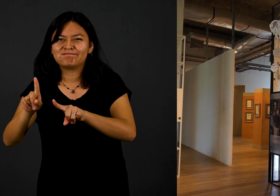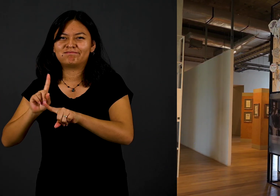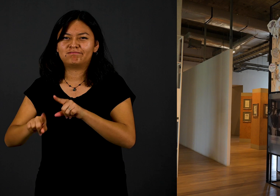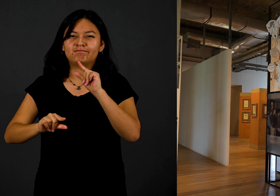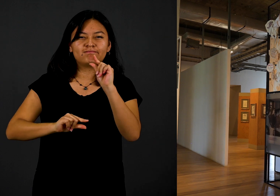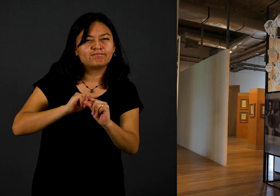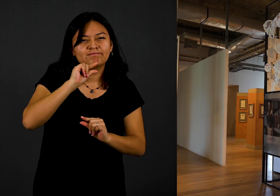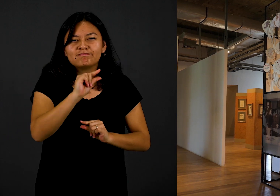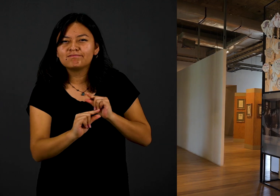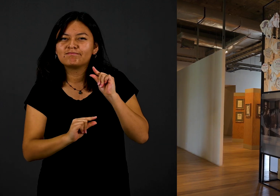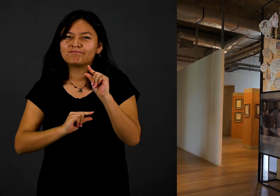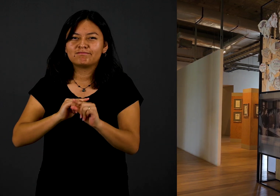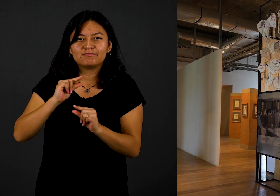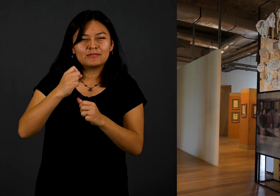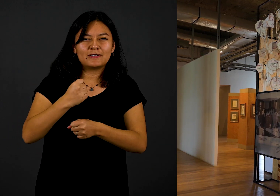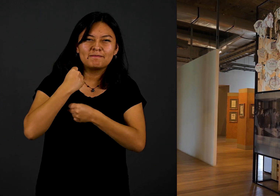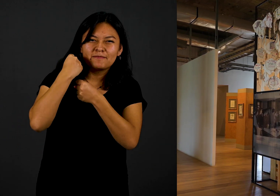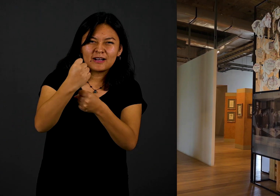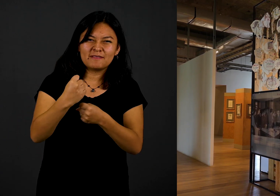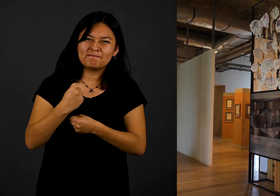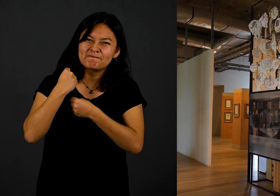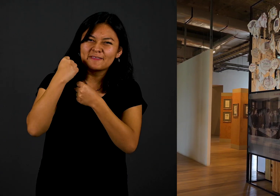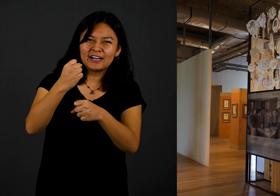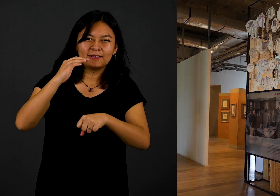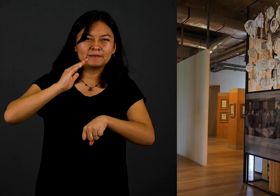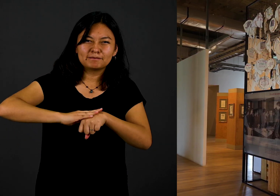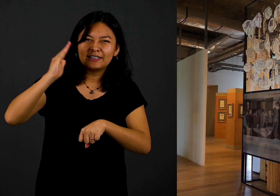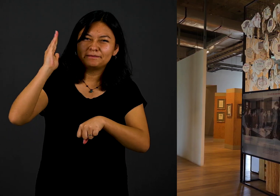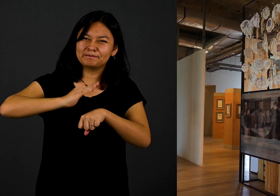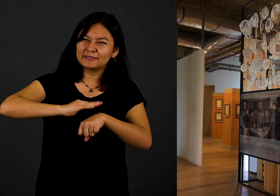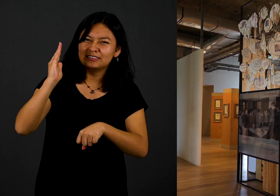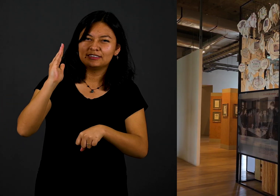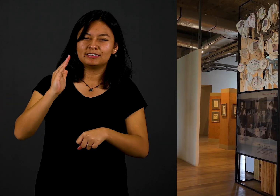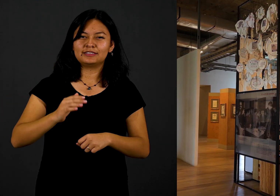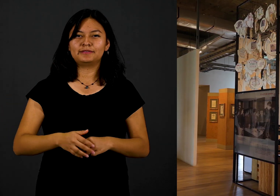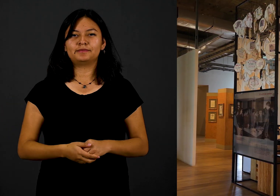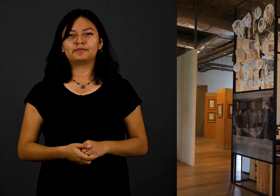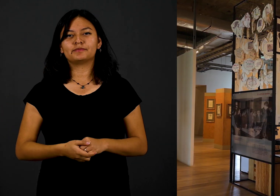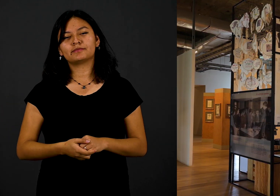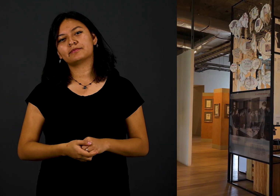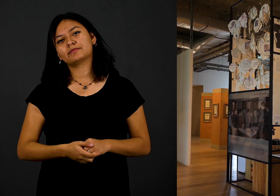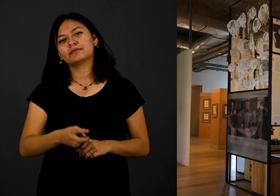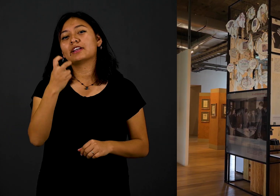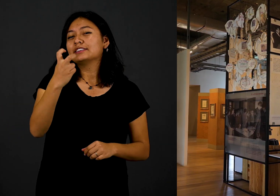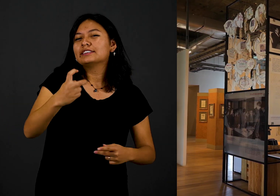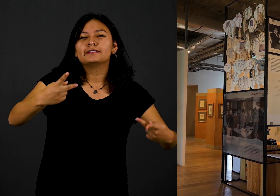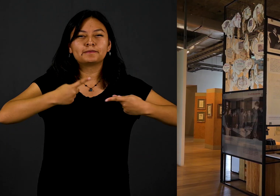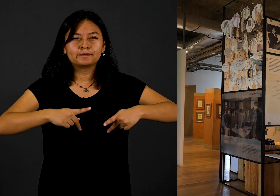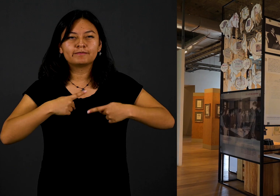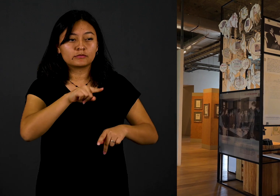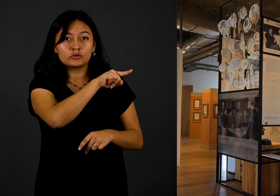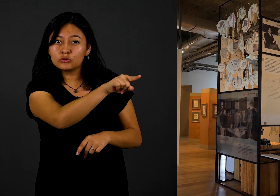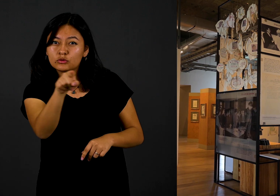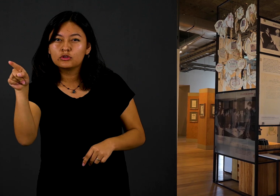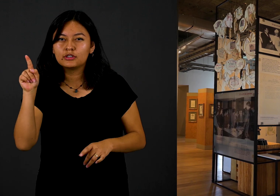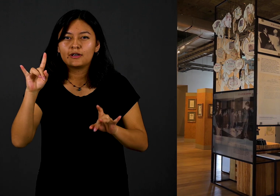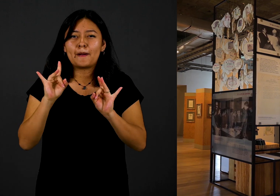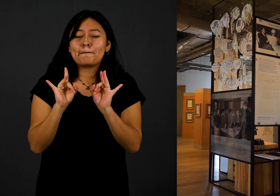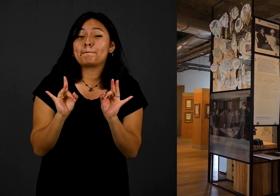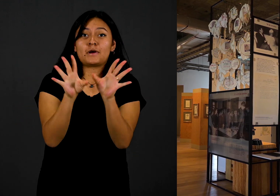68, hoy es posible estar en este museo y explicar el significado del movimiento estudiantil del